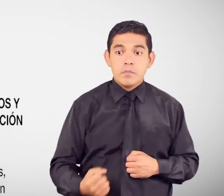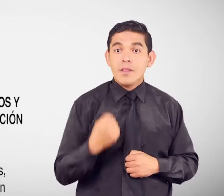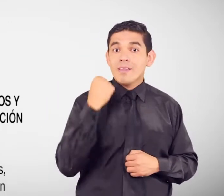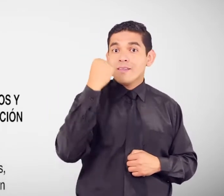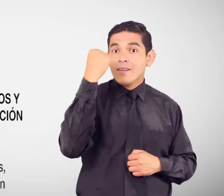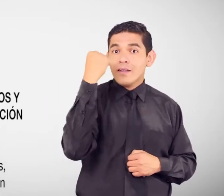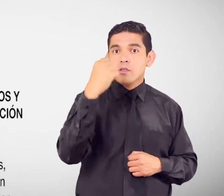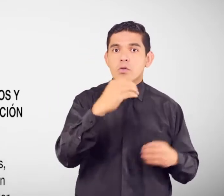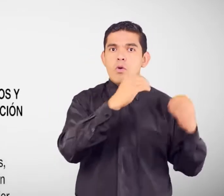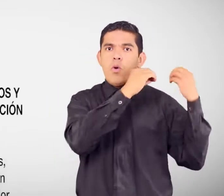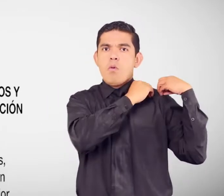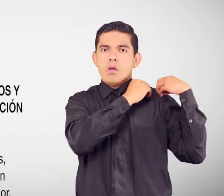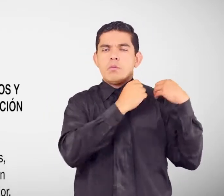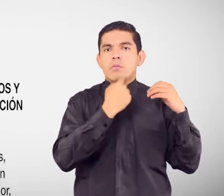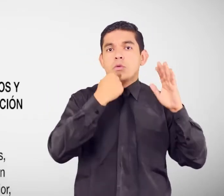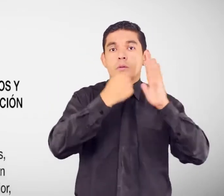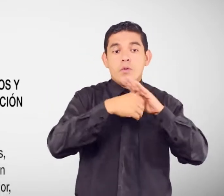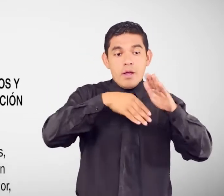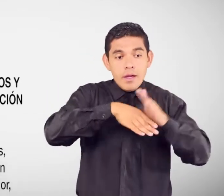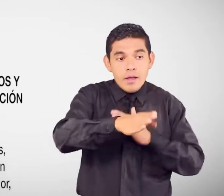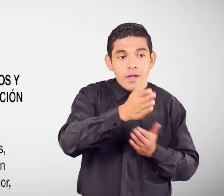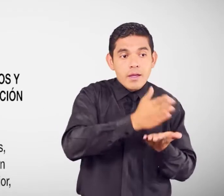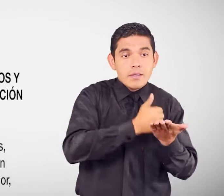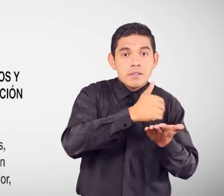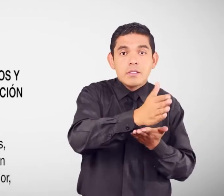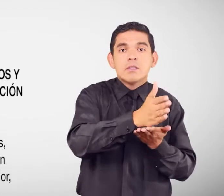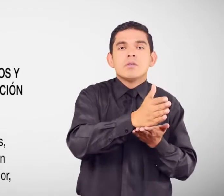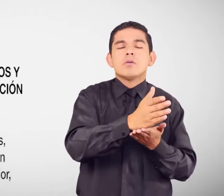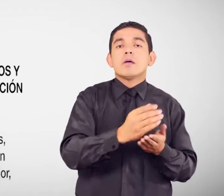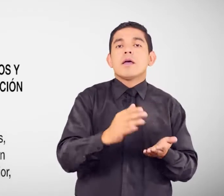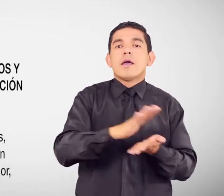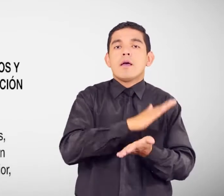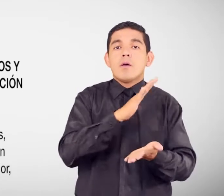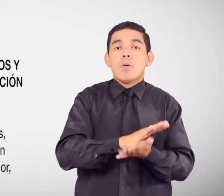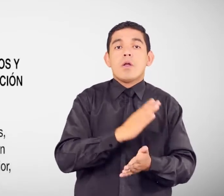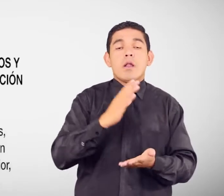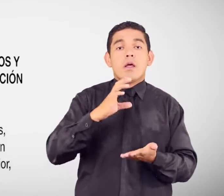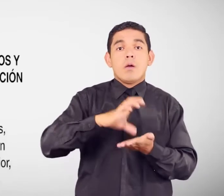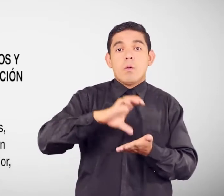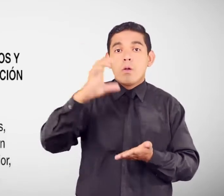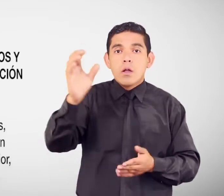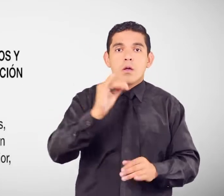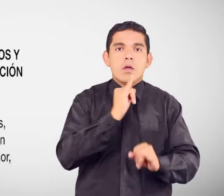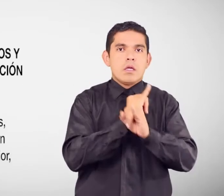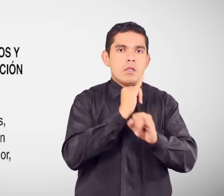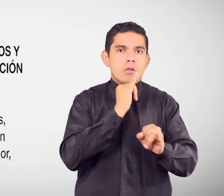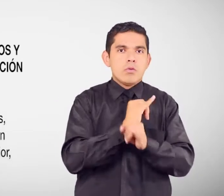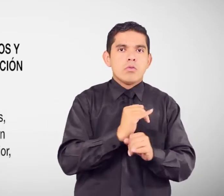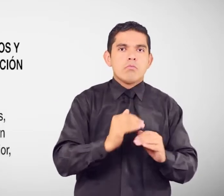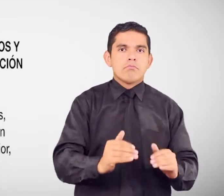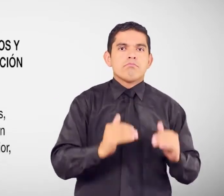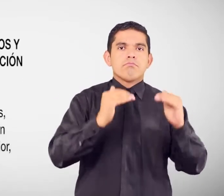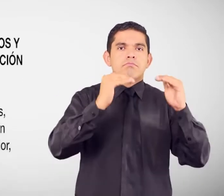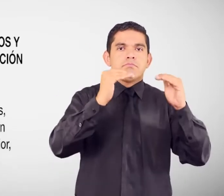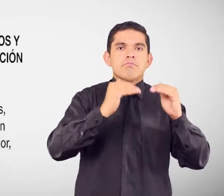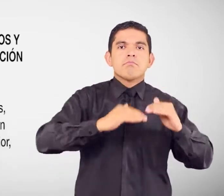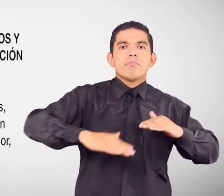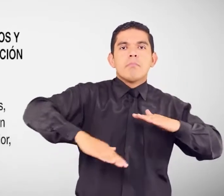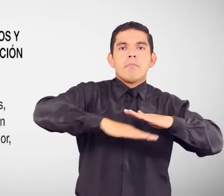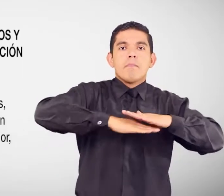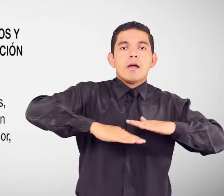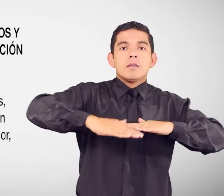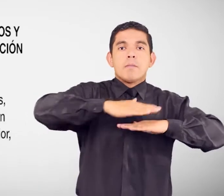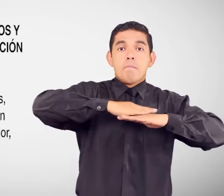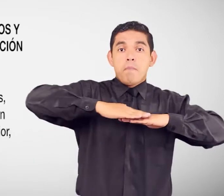escuelas, colegios, institutos, academias e instituciones de educación básica Bachillerato y educación